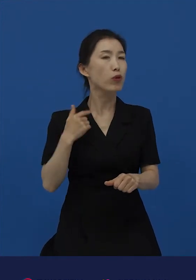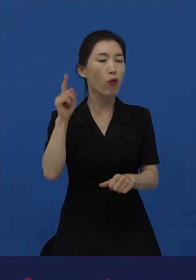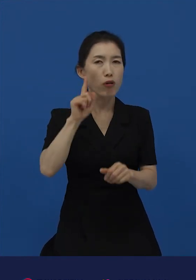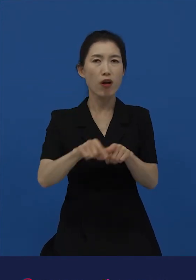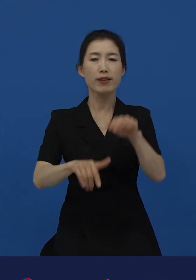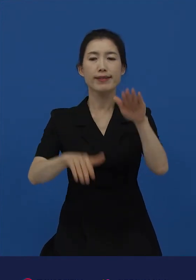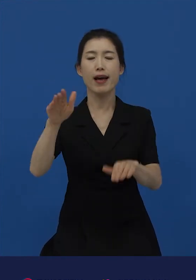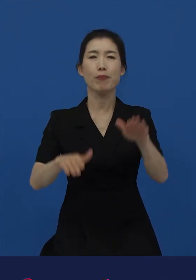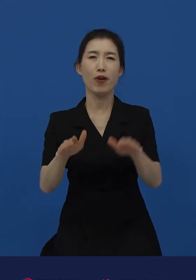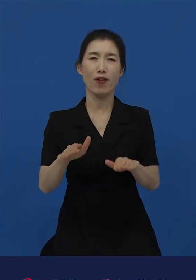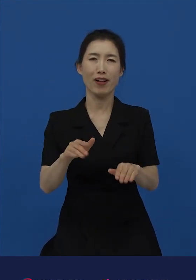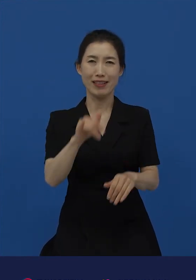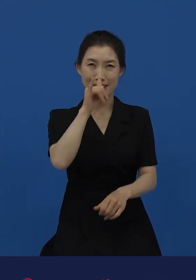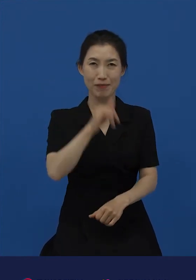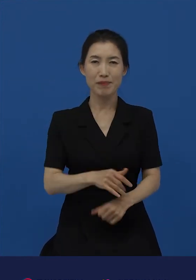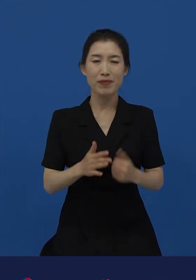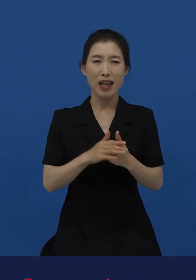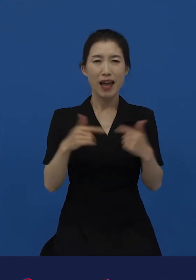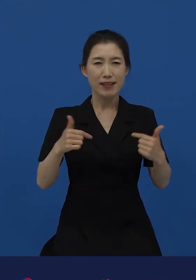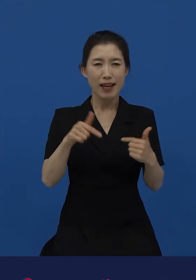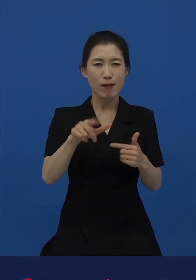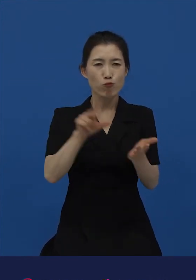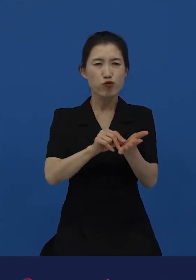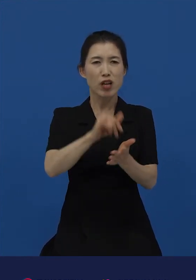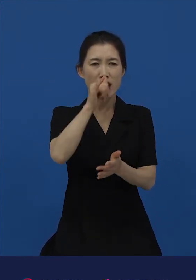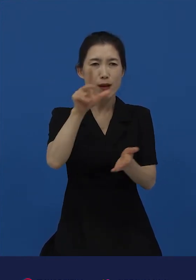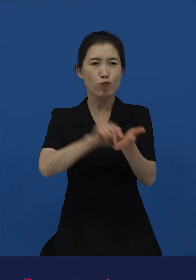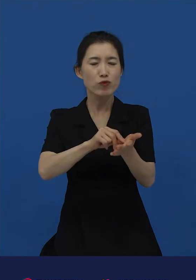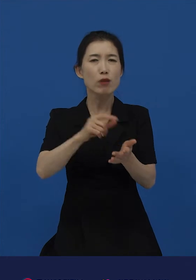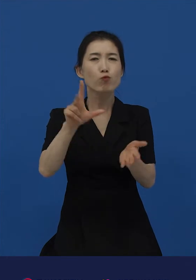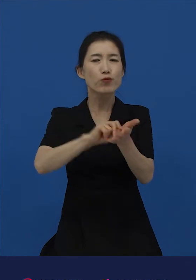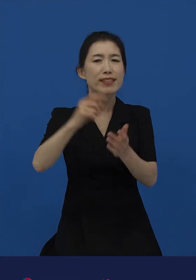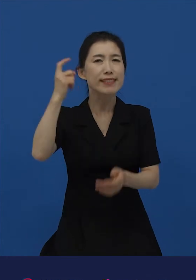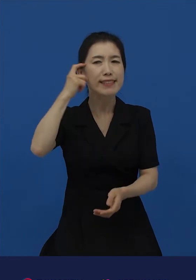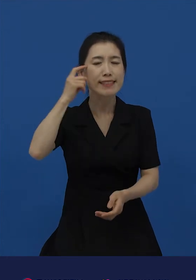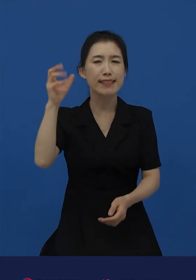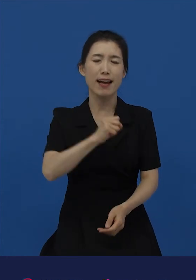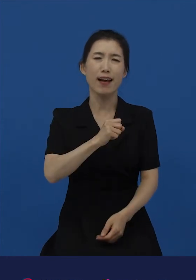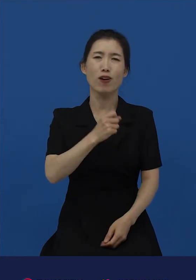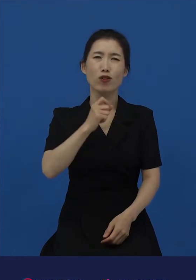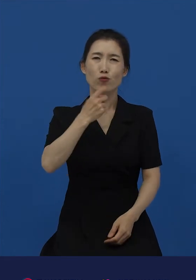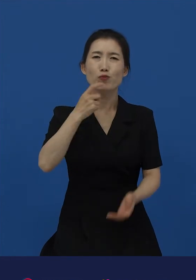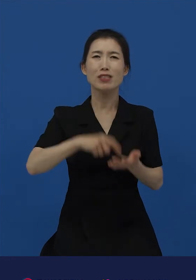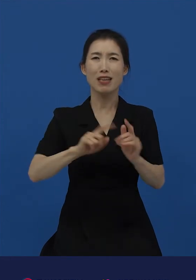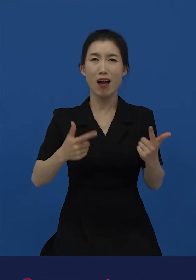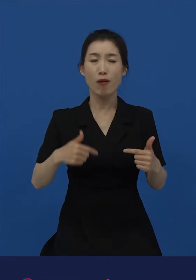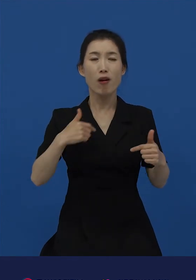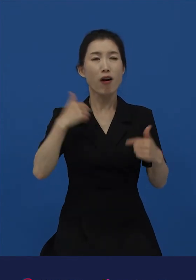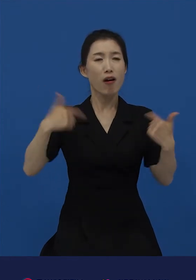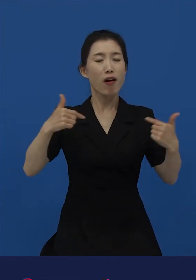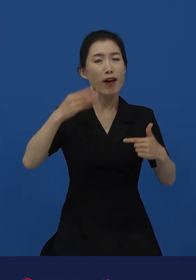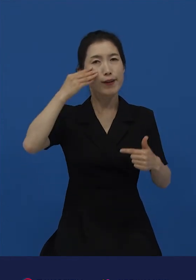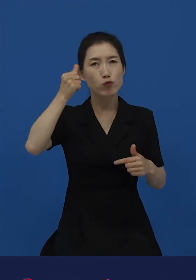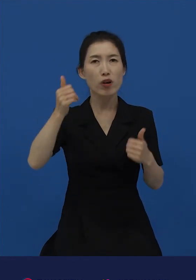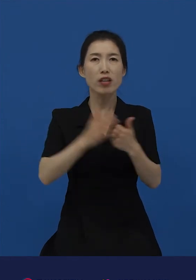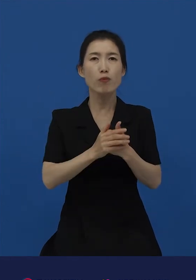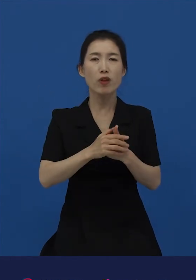일상적입니다. 그래서 문제의식을 갖기가 너무너무 어렵죠. 하지만 존댓말과